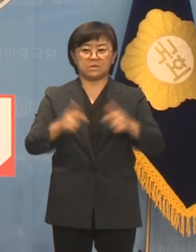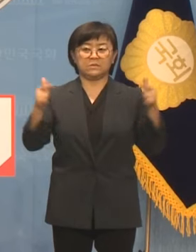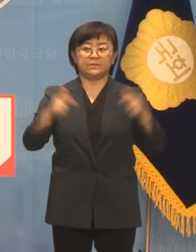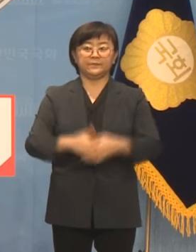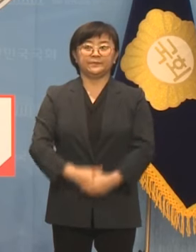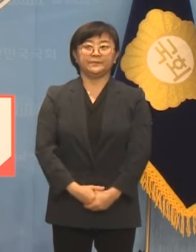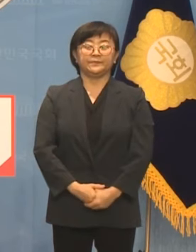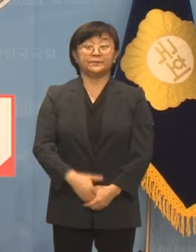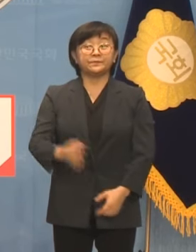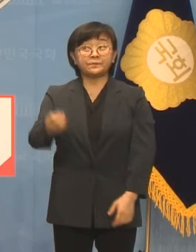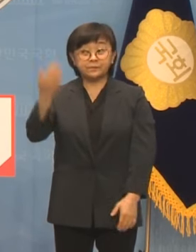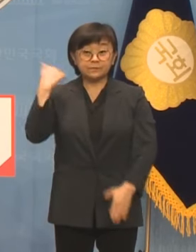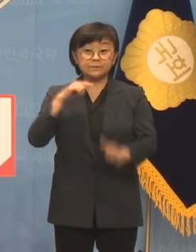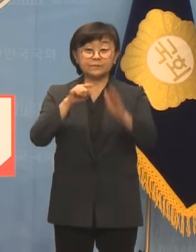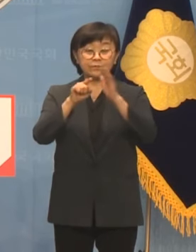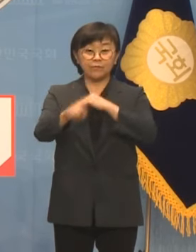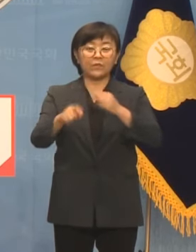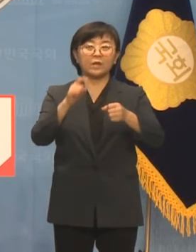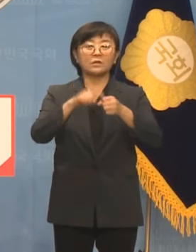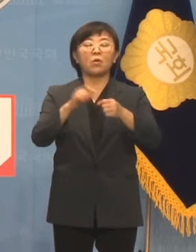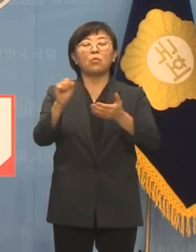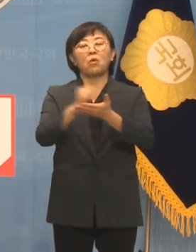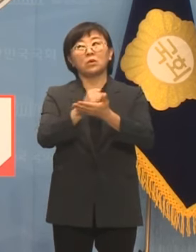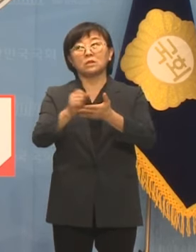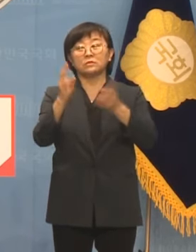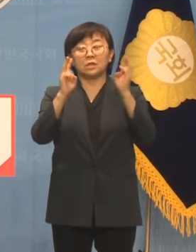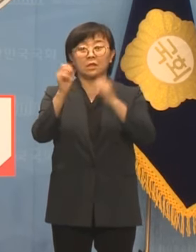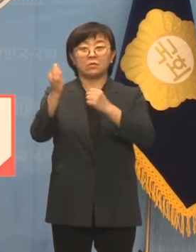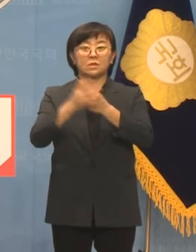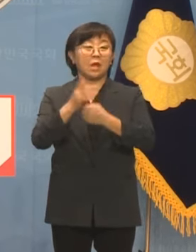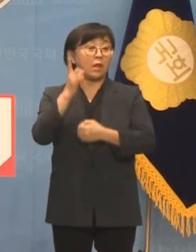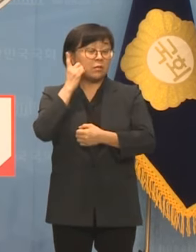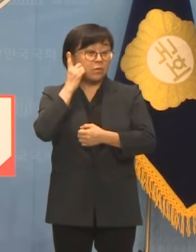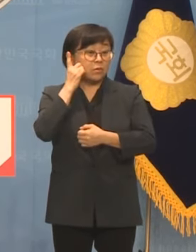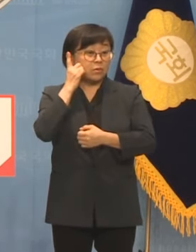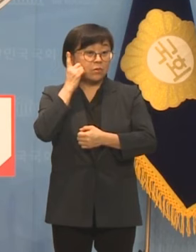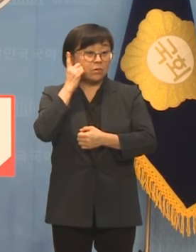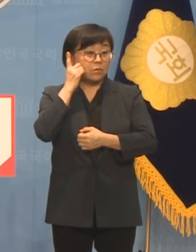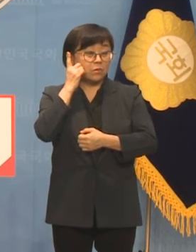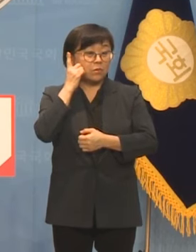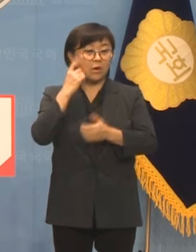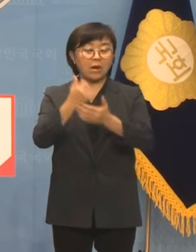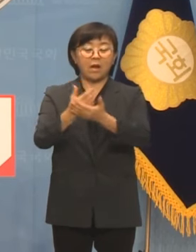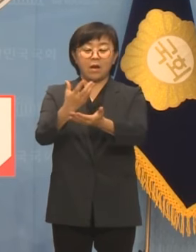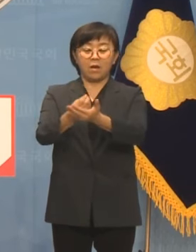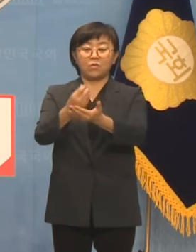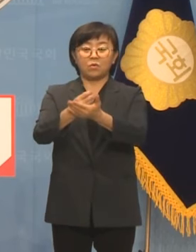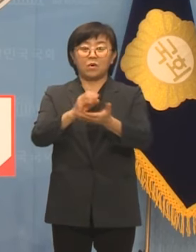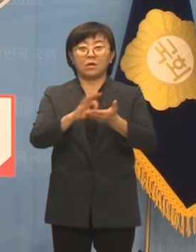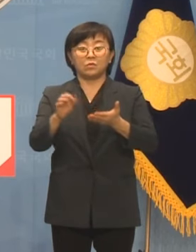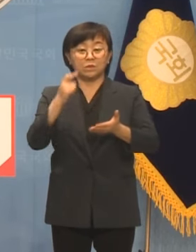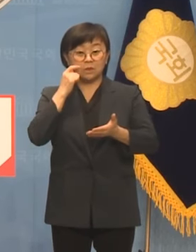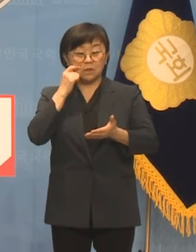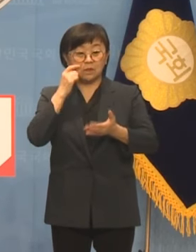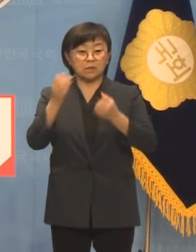얼마 전 방문한 떡볶이집 사장님께서 핸드폰 스마트폰 어플을 활용하지 못해